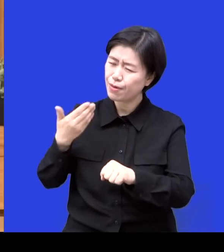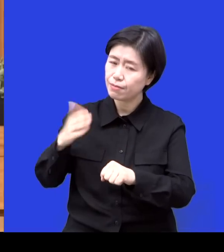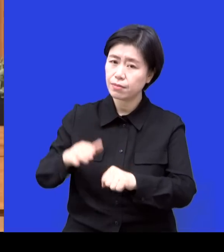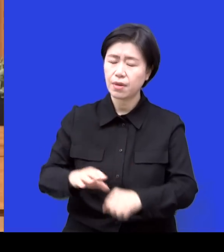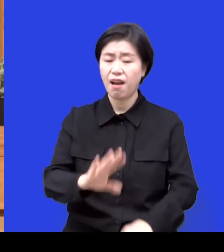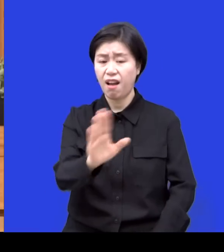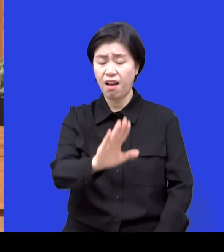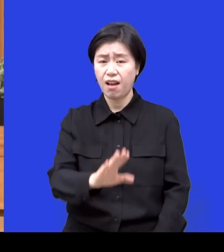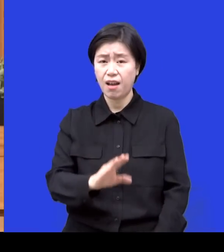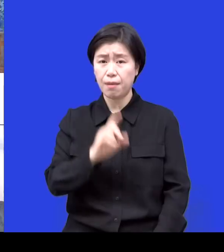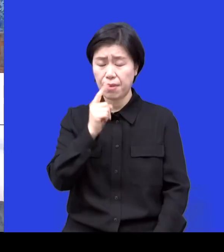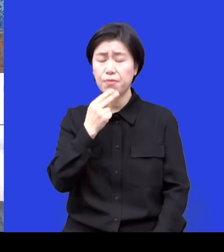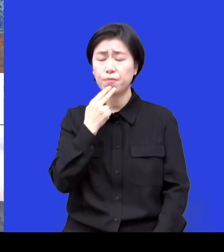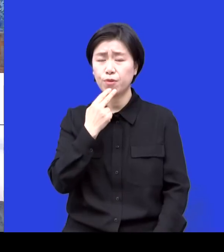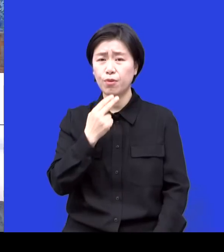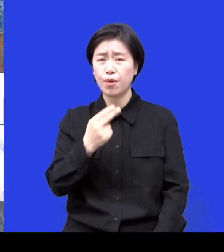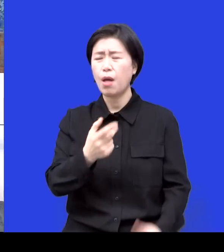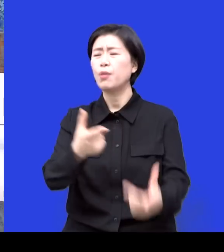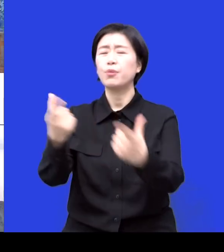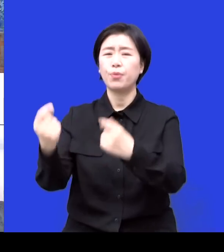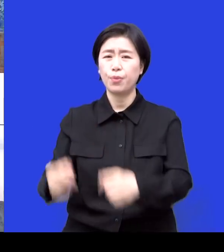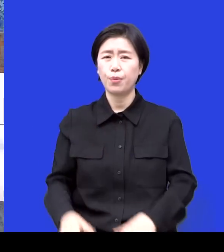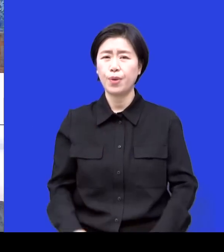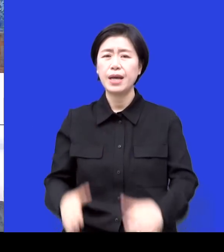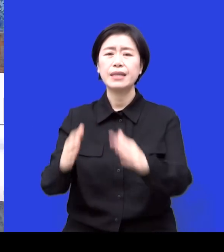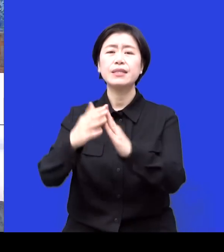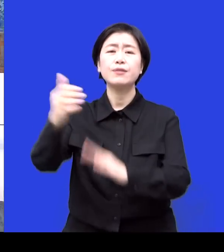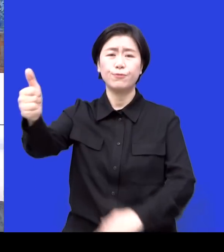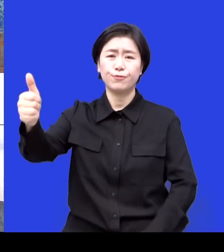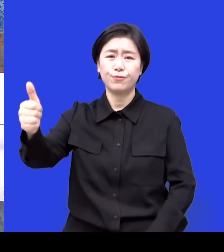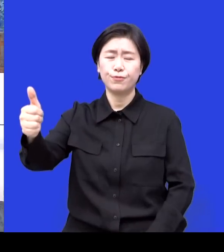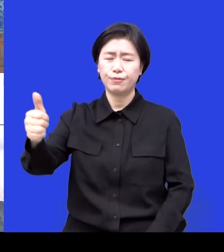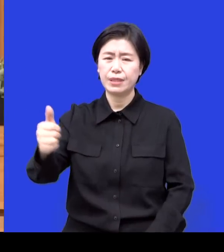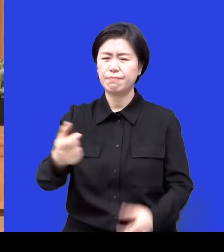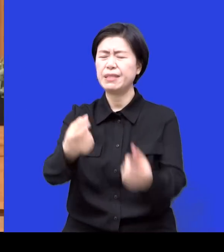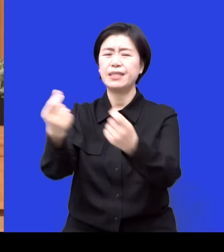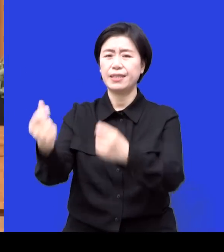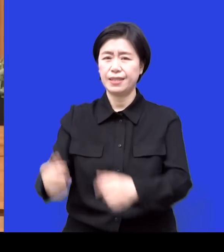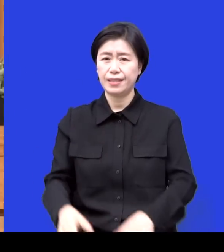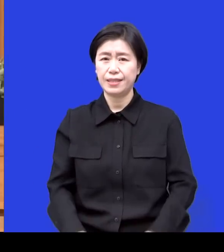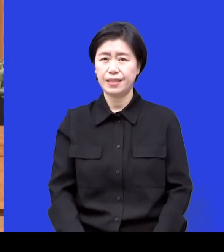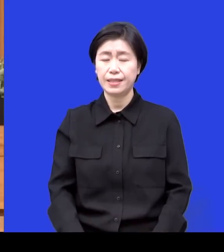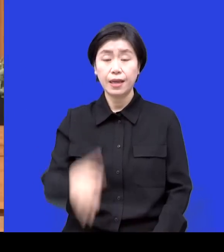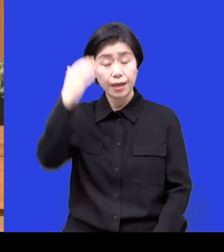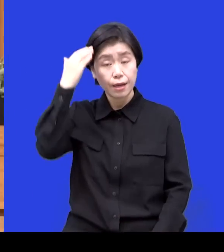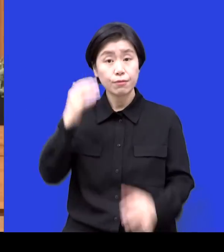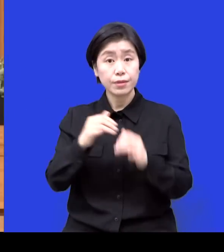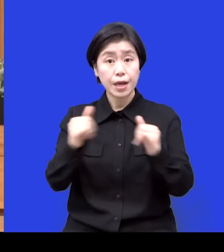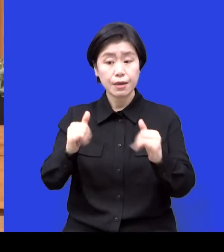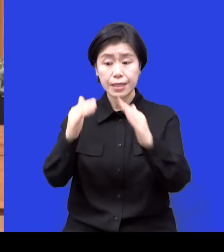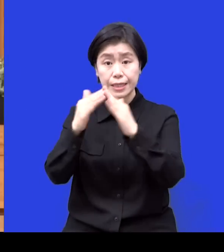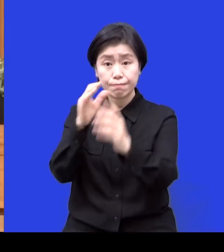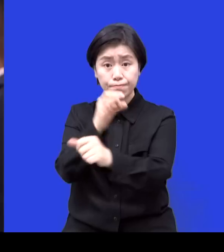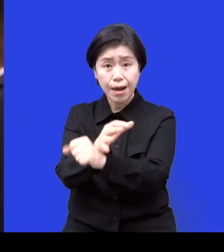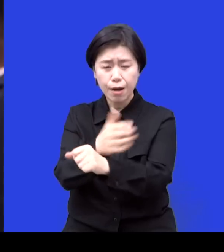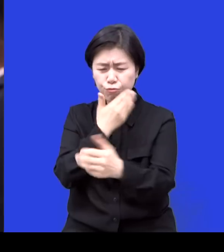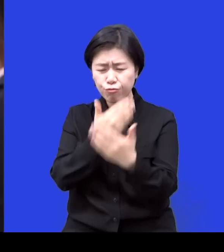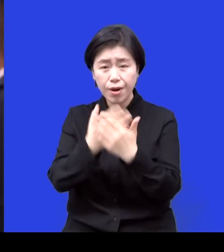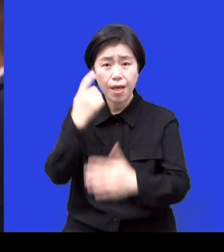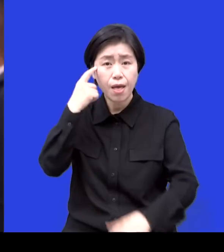똑같죠. 뻔하지 뭐 오늘 전반적으로 화가 당겨요. 한국 사람들이 왜 내 집 내 집 하는 줄 아세요? 집주인들 때문에 그래요. 집